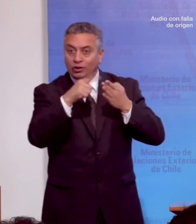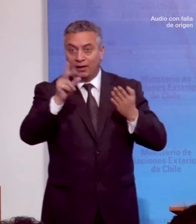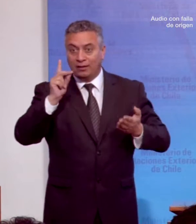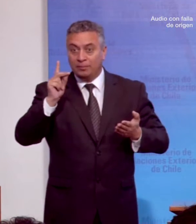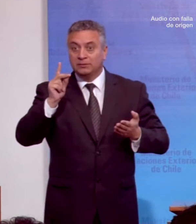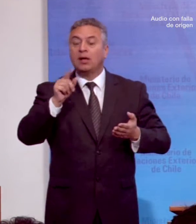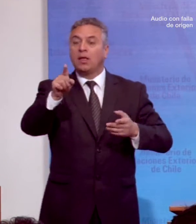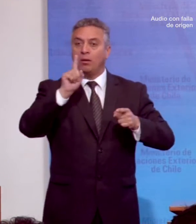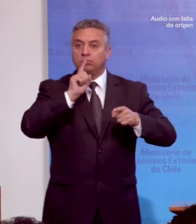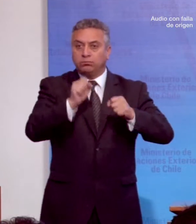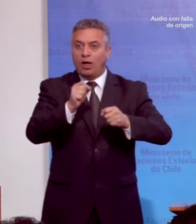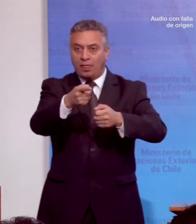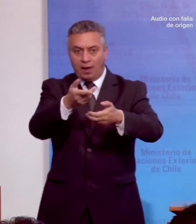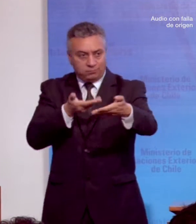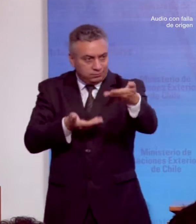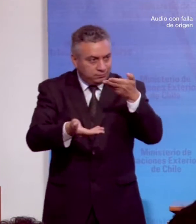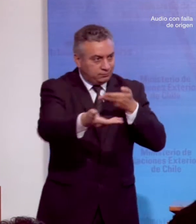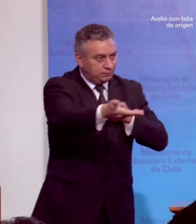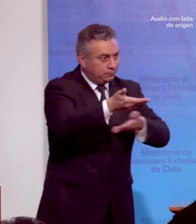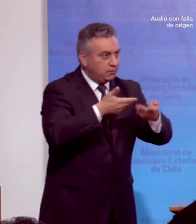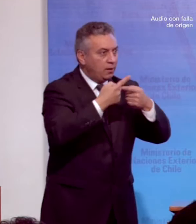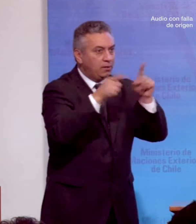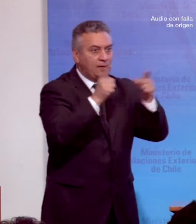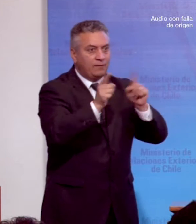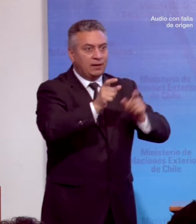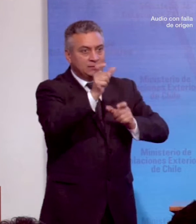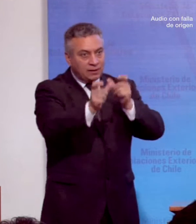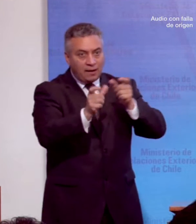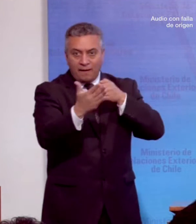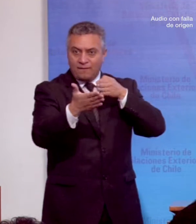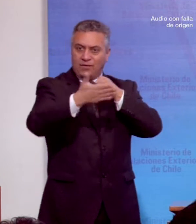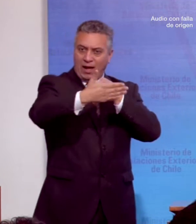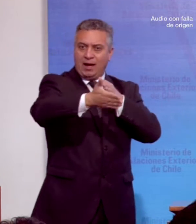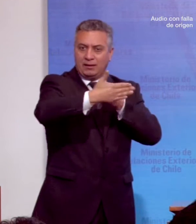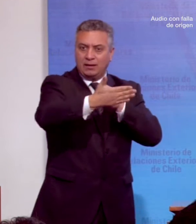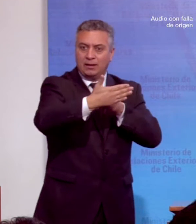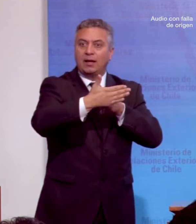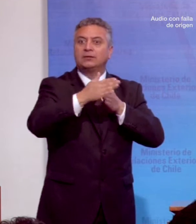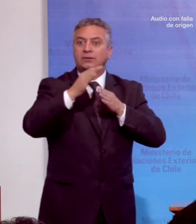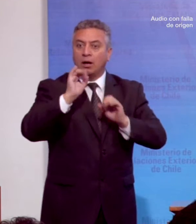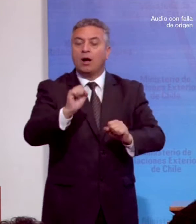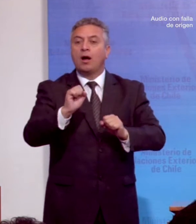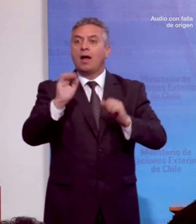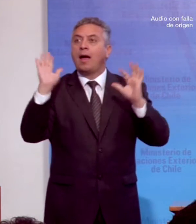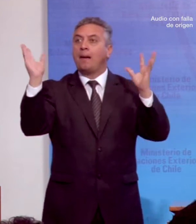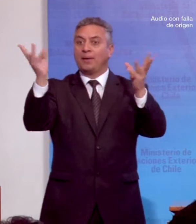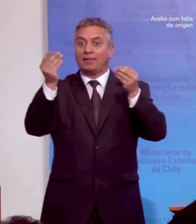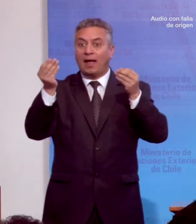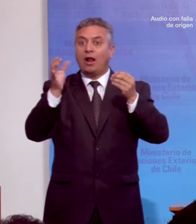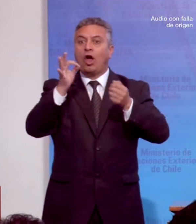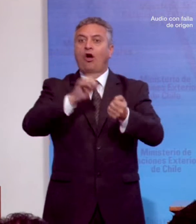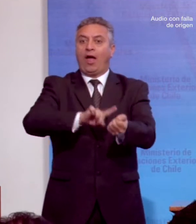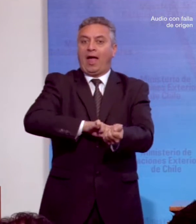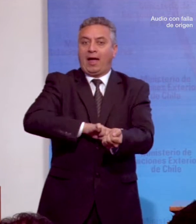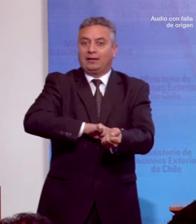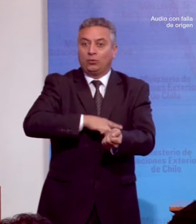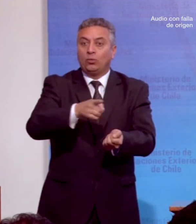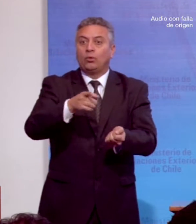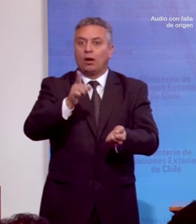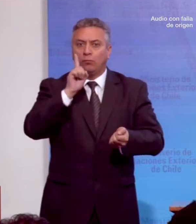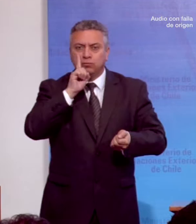al interactuar con diversas barreras contextuales, actitudinales y ambientales, presentan restricciones